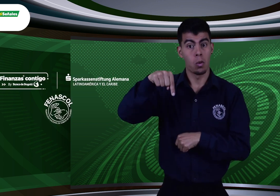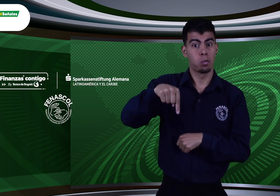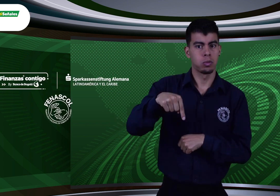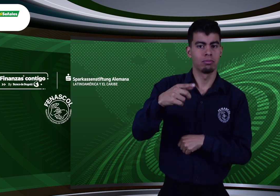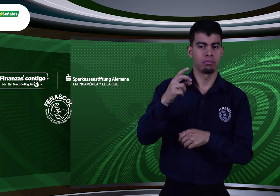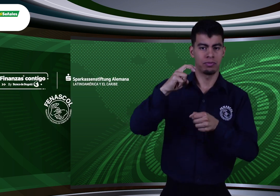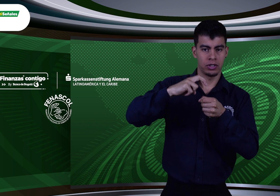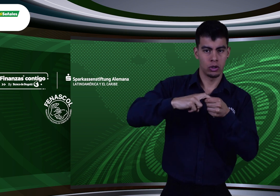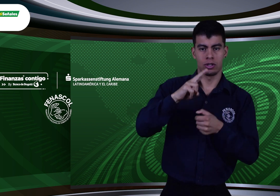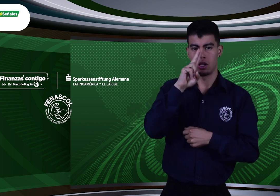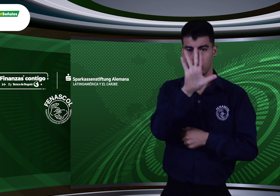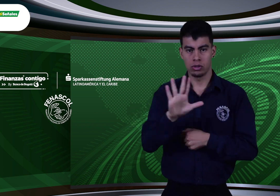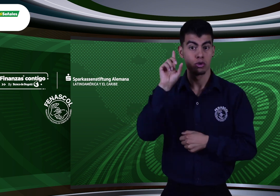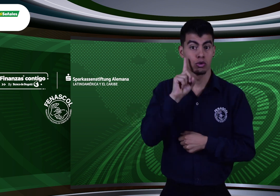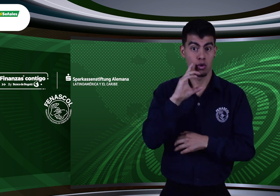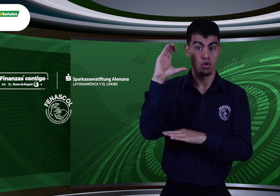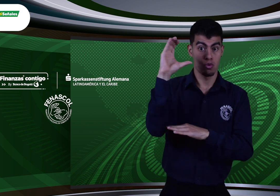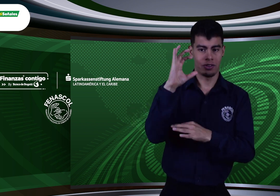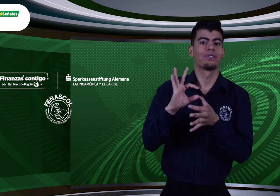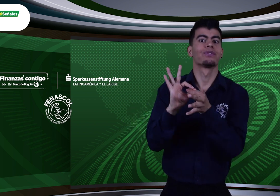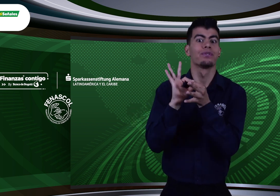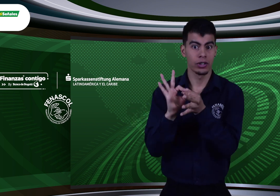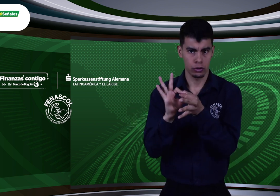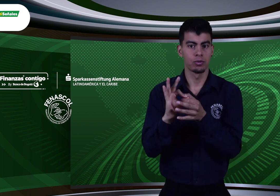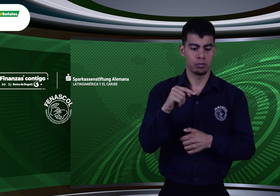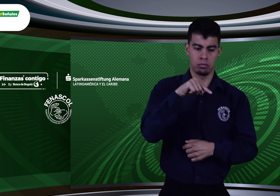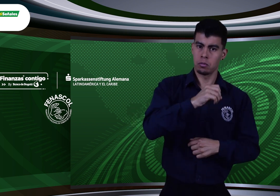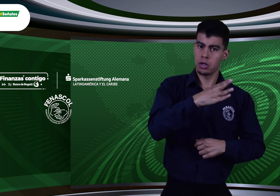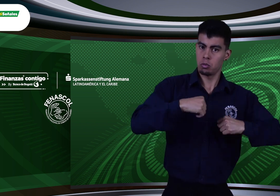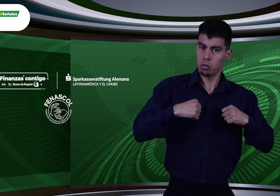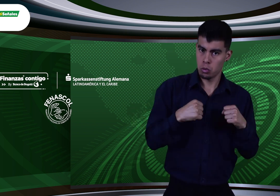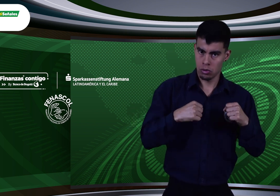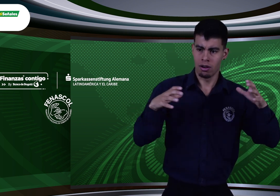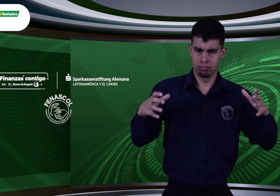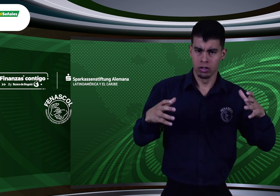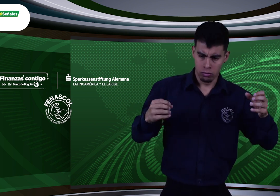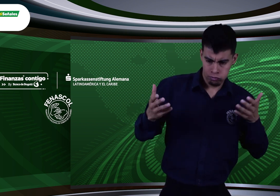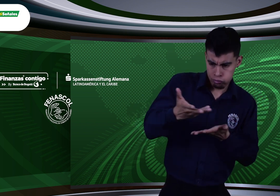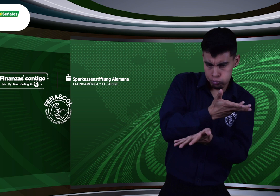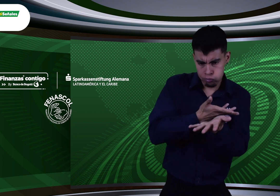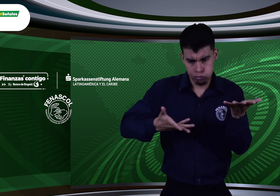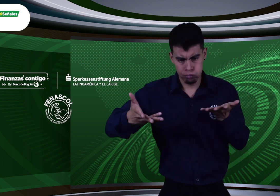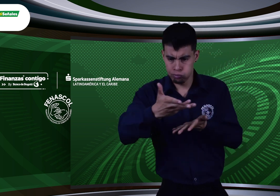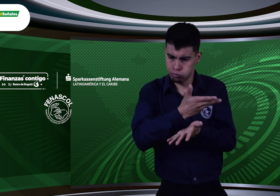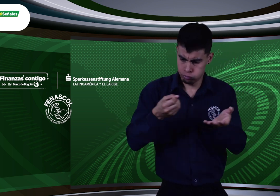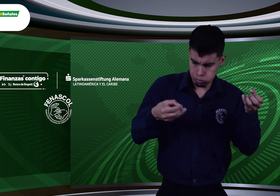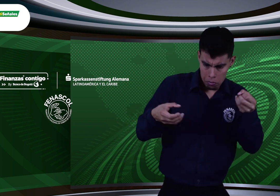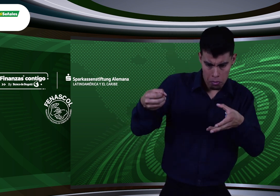Alemana y la Federación Nacional de Sordos de Colombia, Fenascol, desarrollaron el